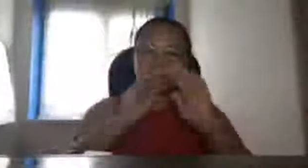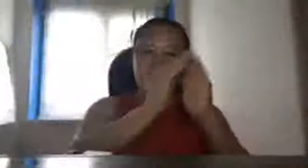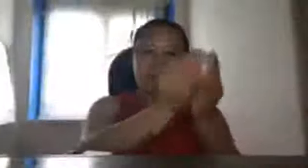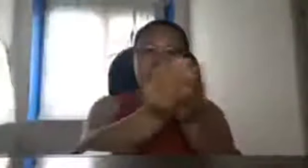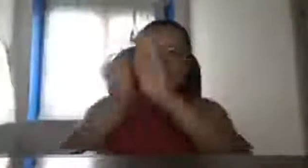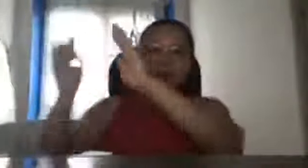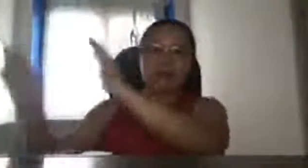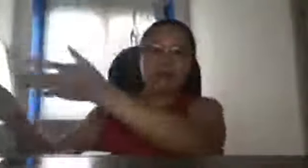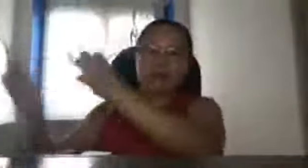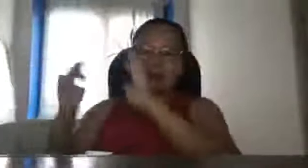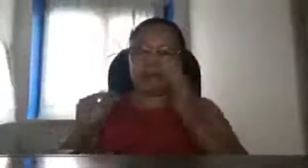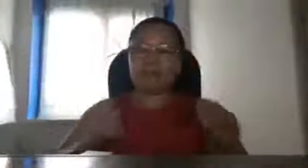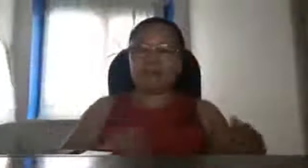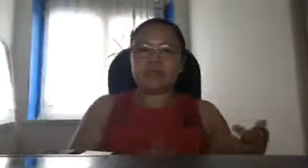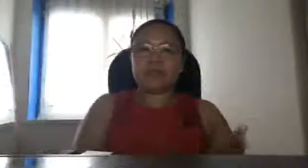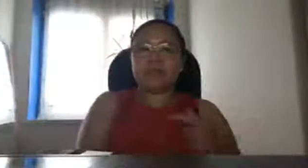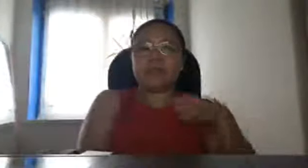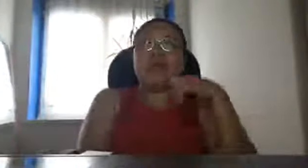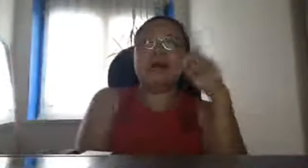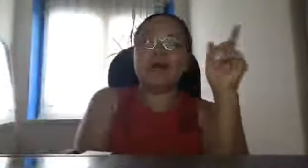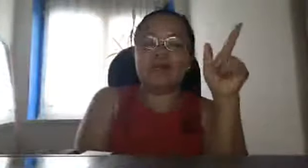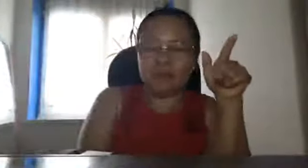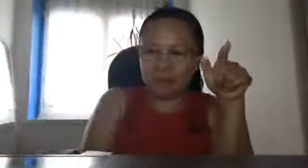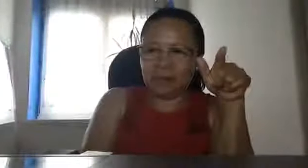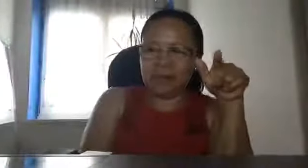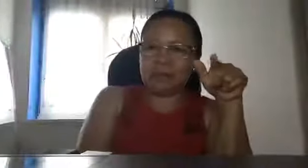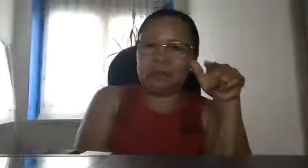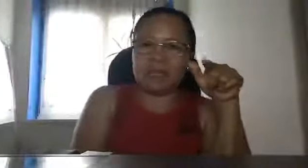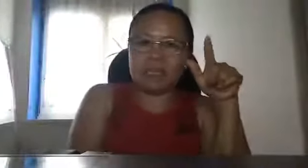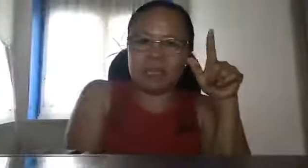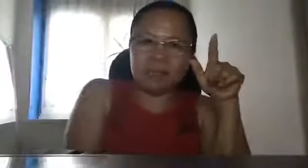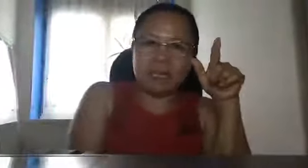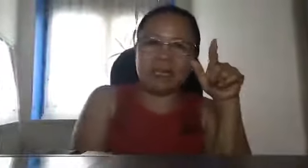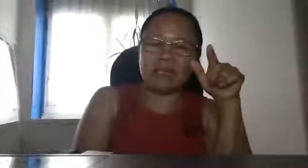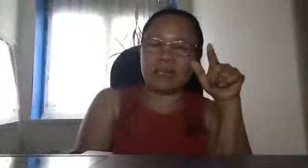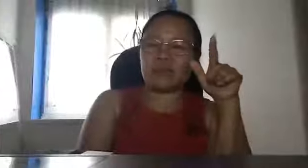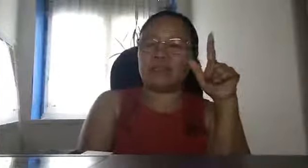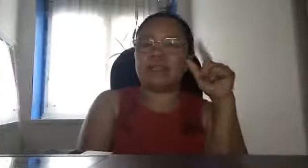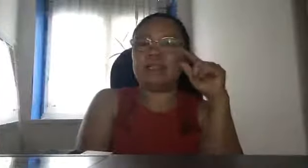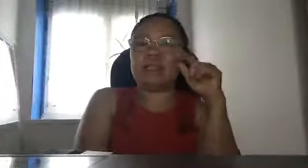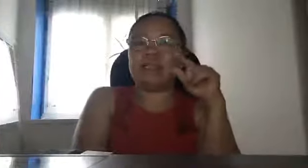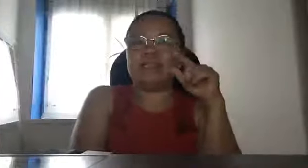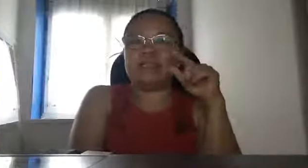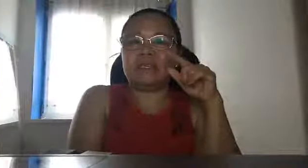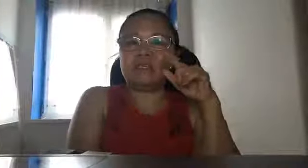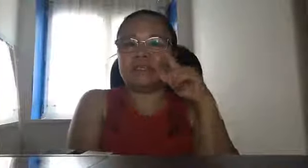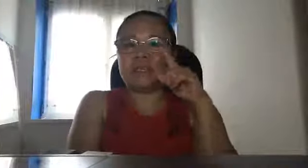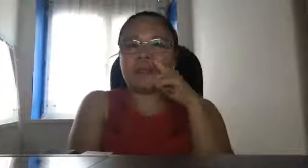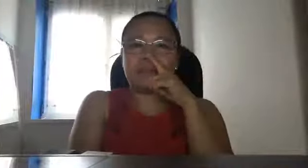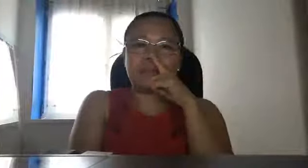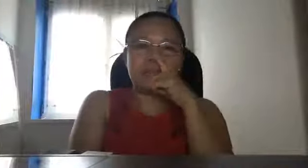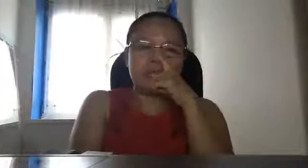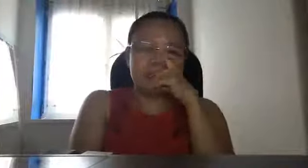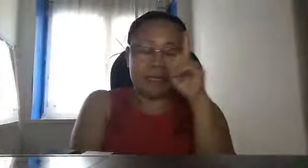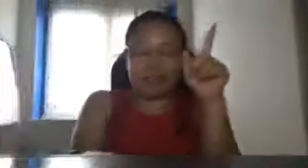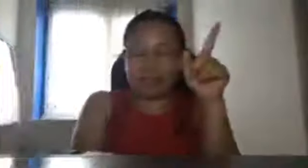some lang so bahala na po kayo mag karoon ng intelligence detective